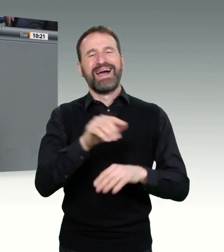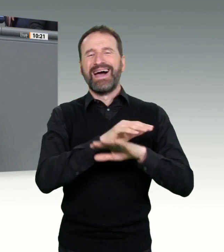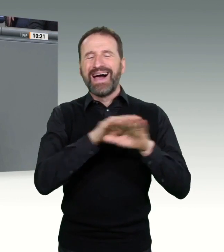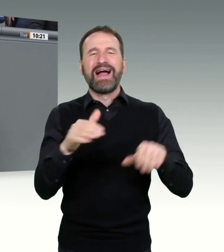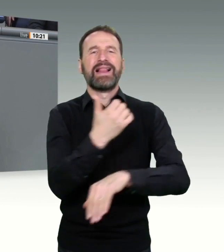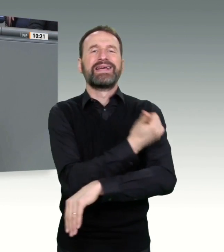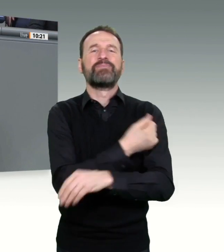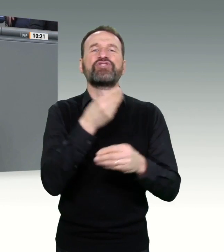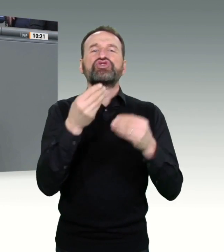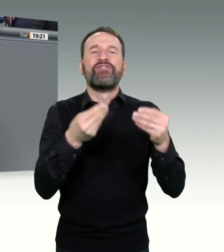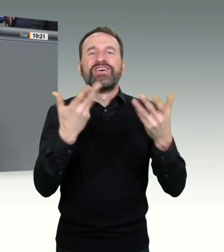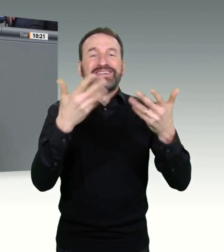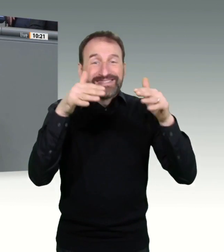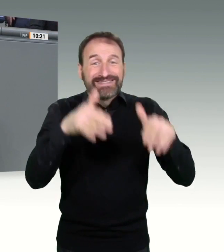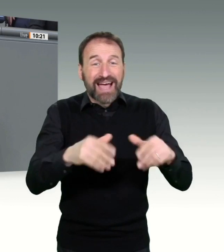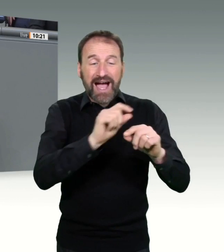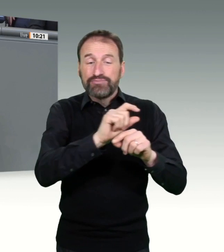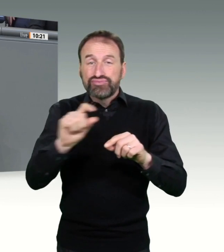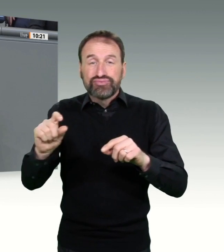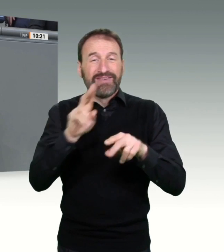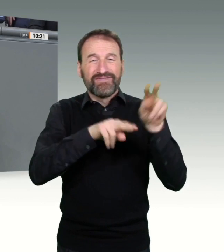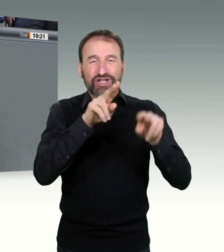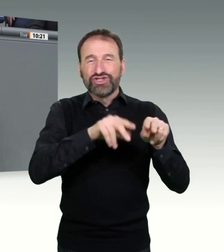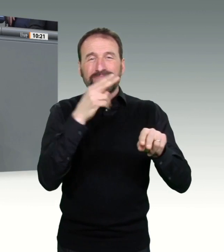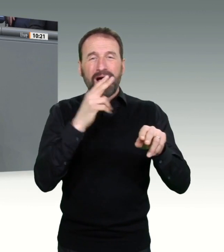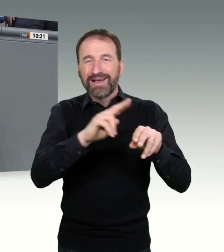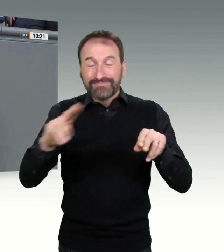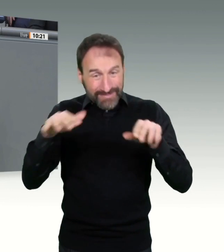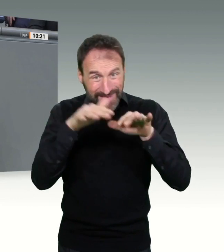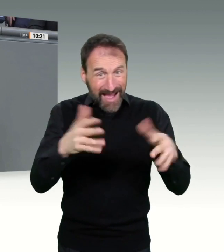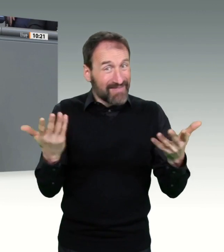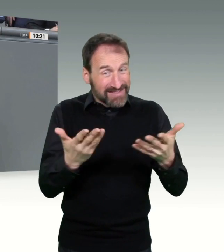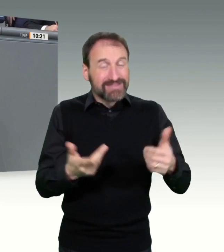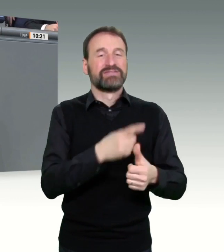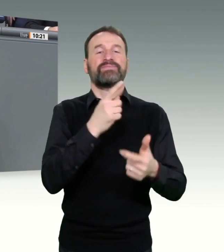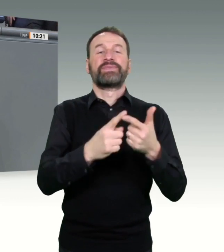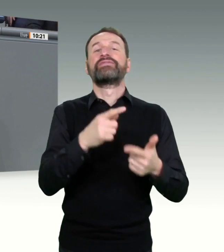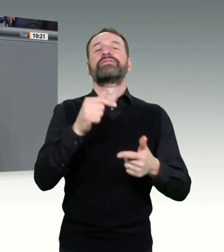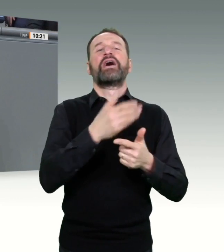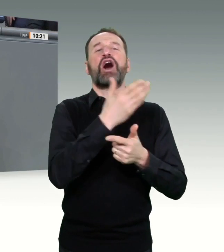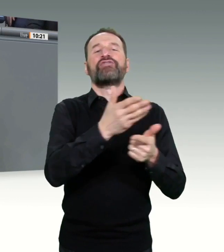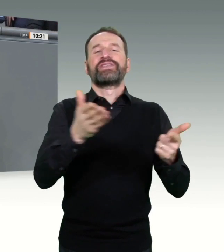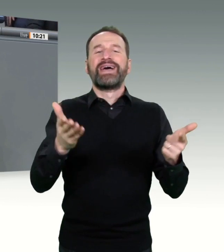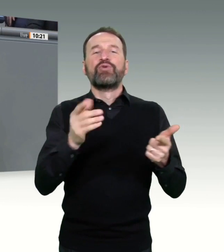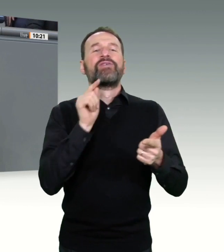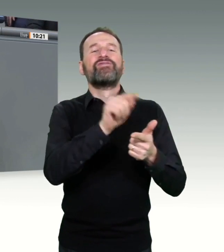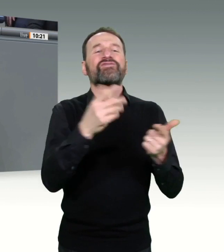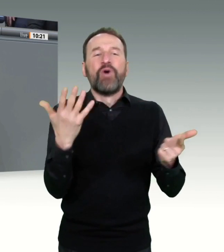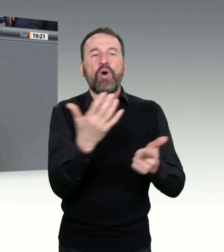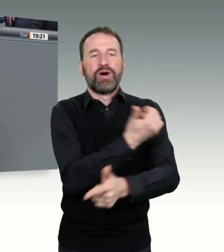Arztpraxen und die Betriebsärzte. Damit ist für jeden Akteur ersichtlich, wo und in